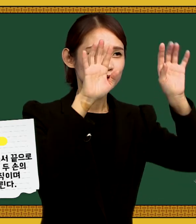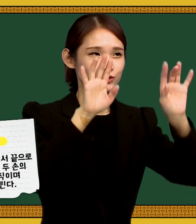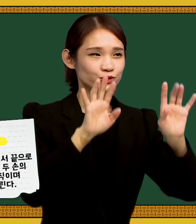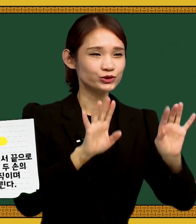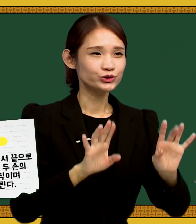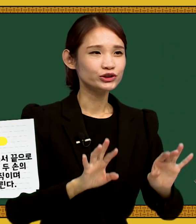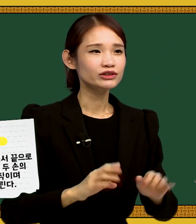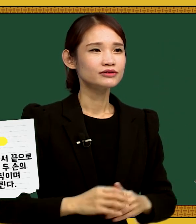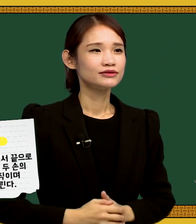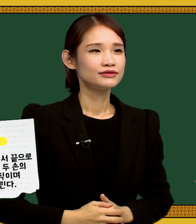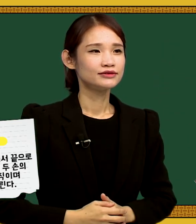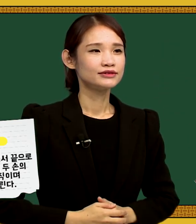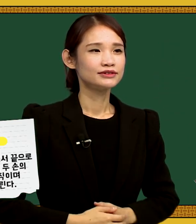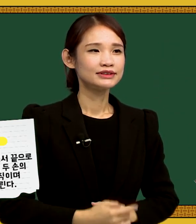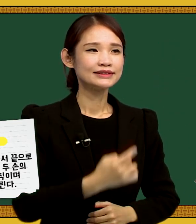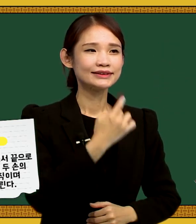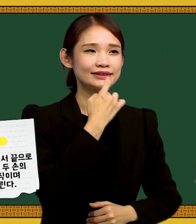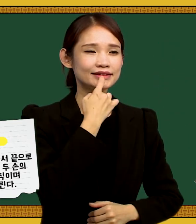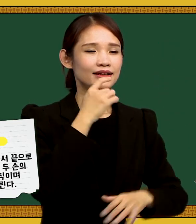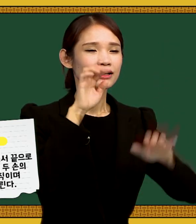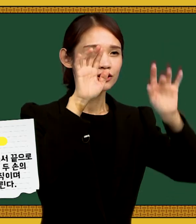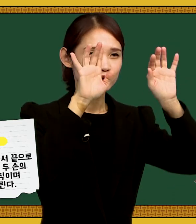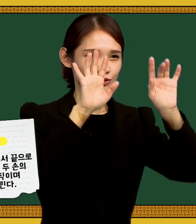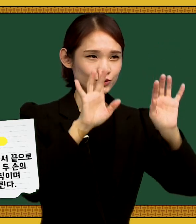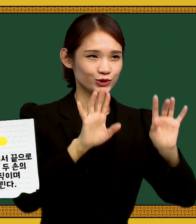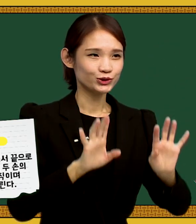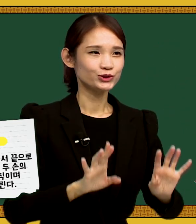눈, 눈